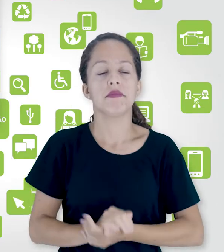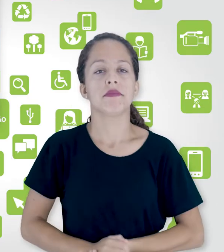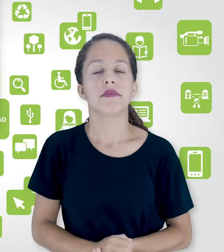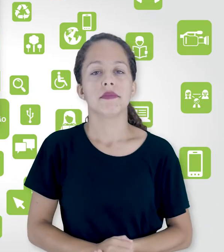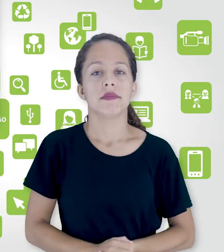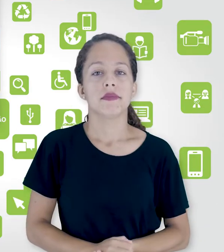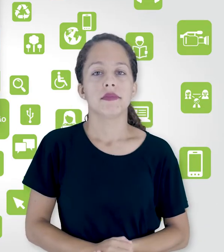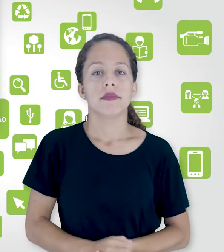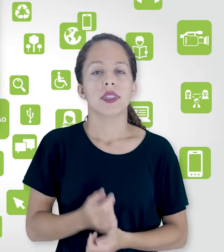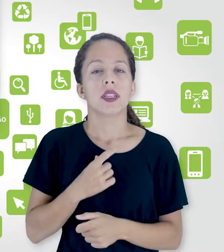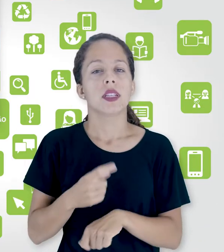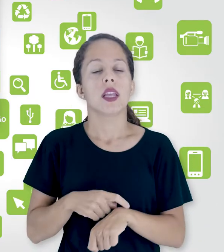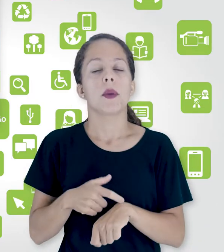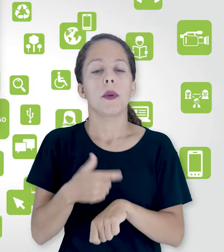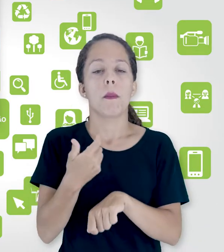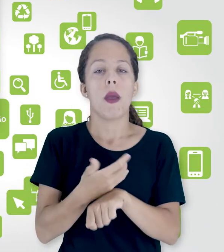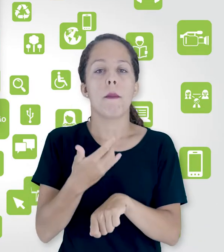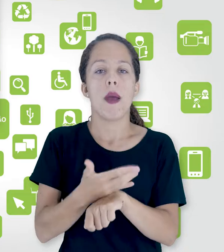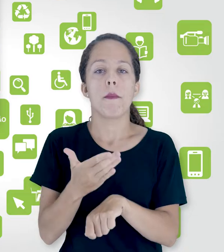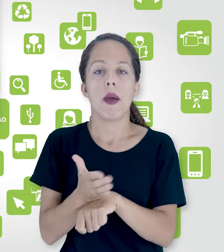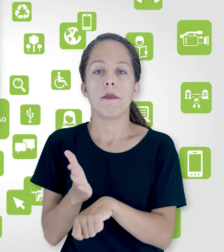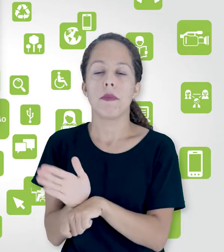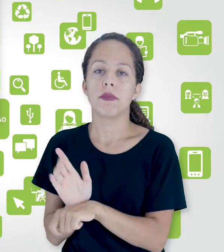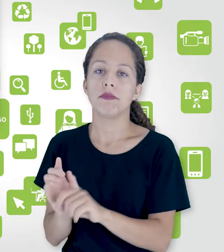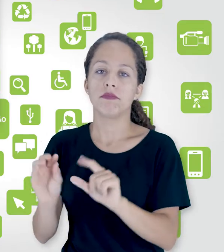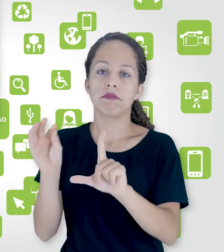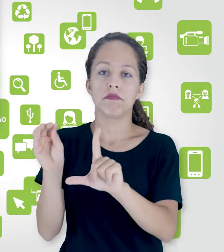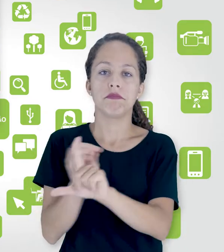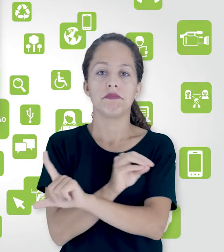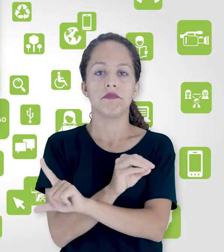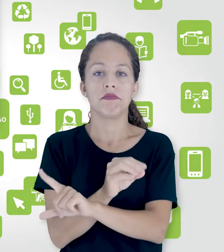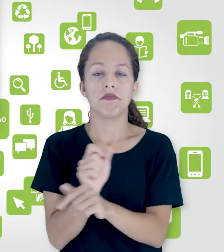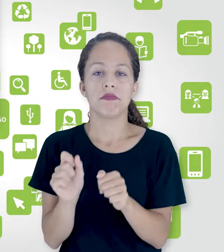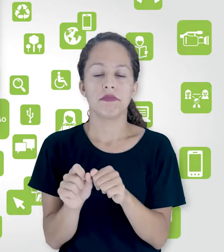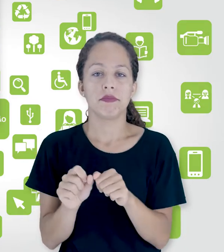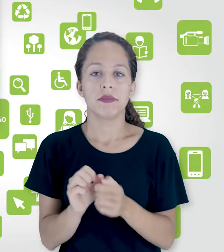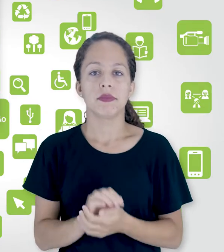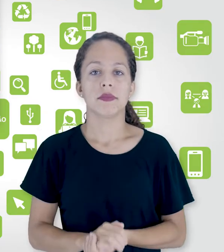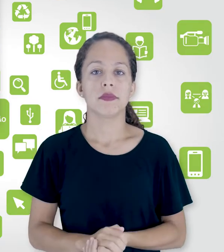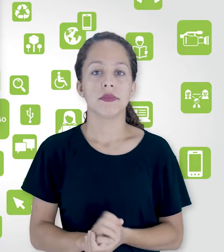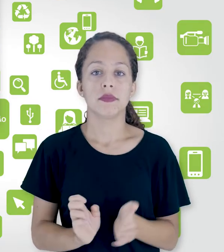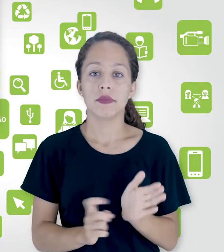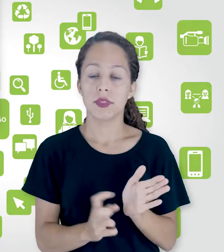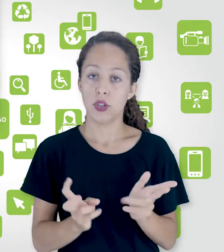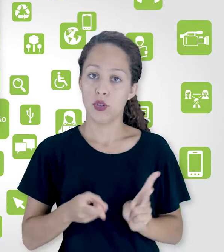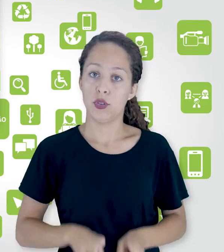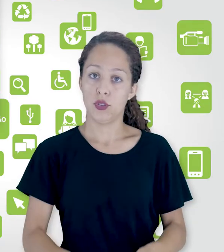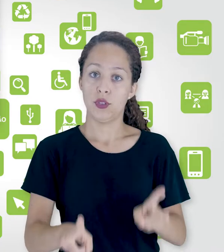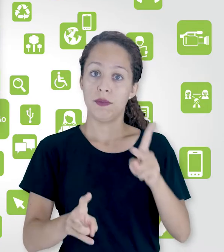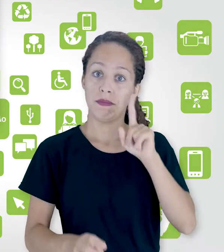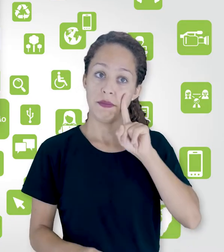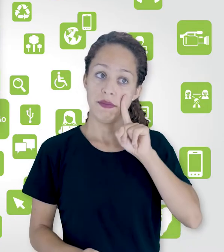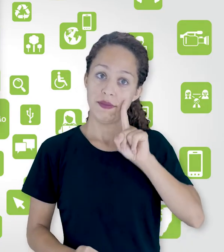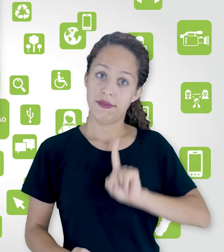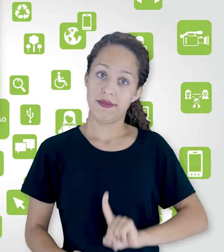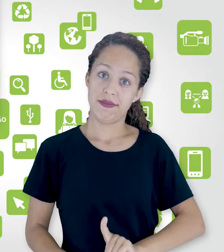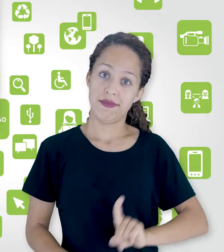Ele vai gastar alguns minutinhos, alguns segundinhos, né? Clicou em continuar e a gente vai ver agora como é que